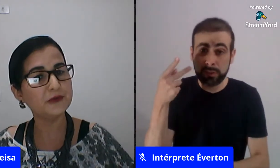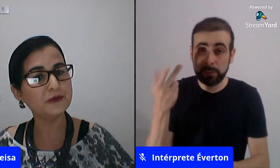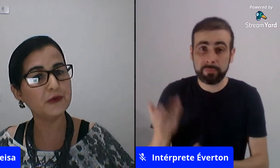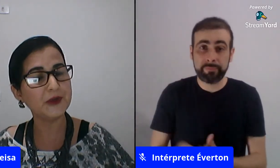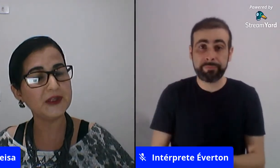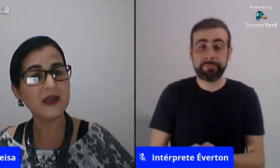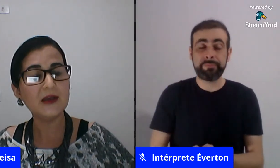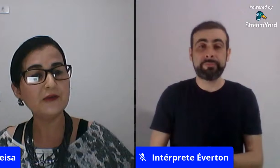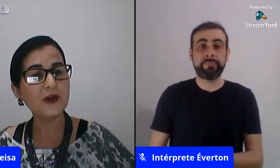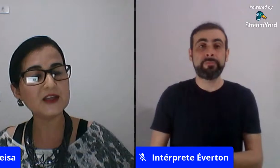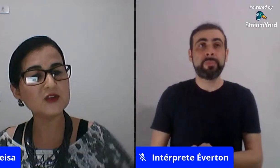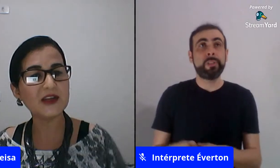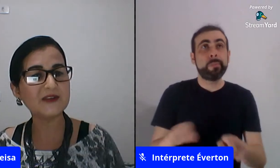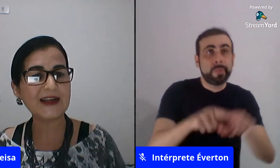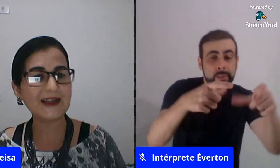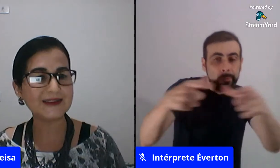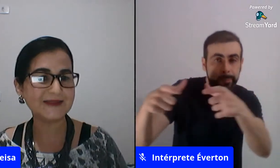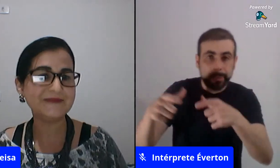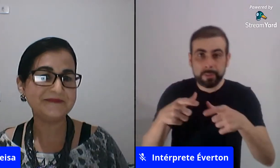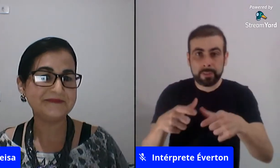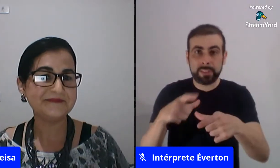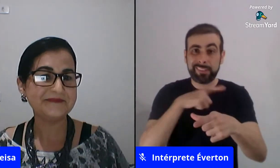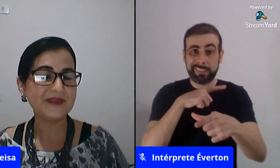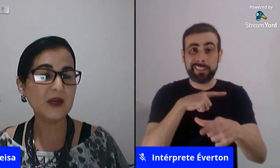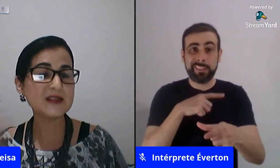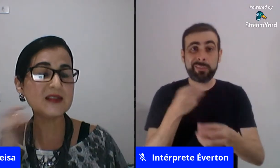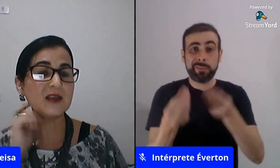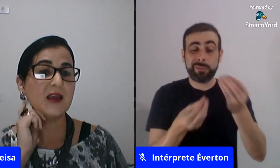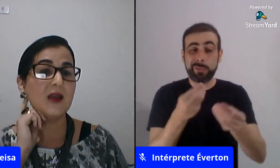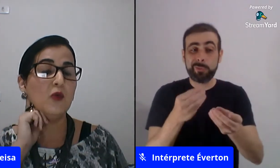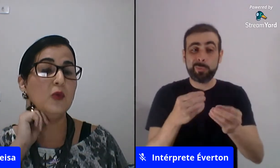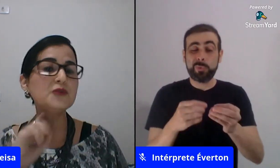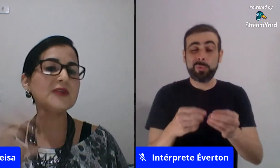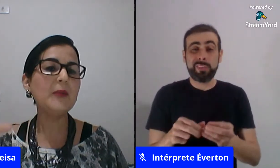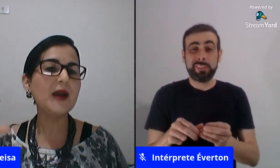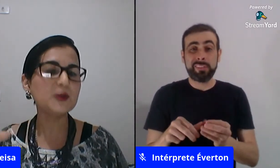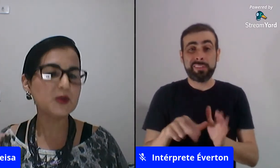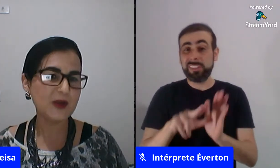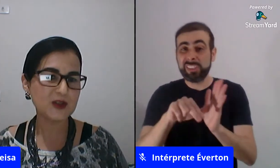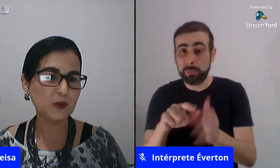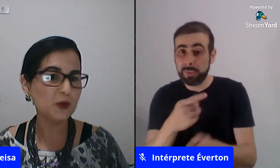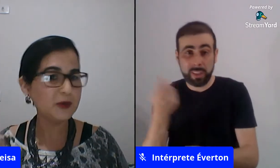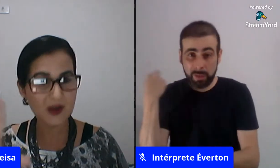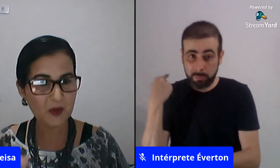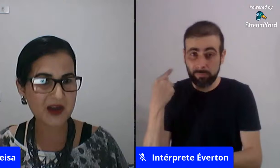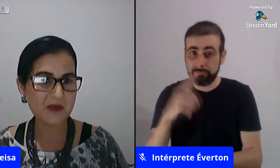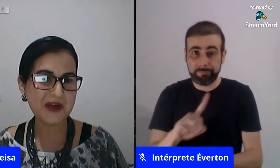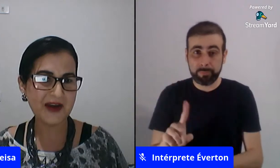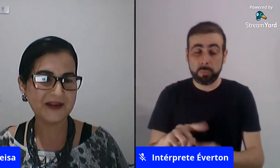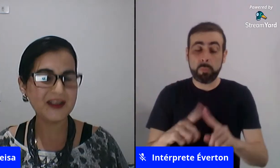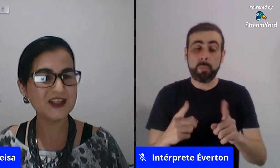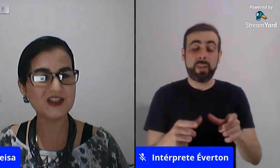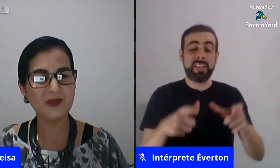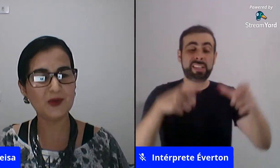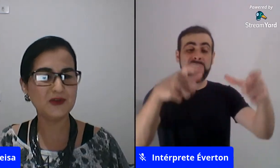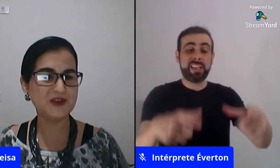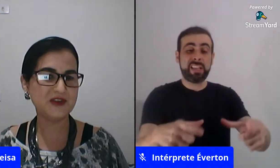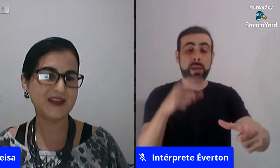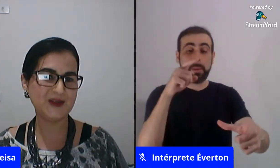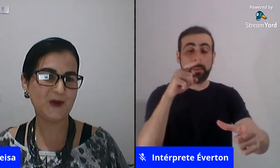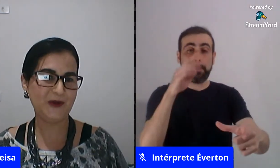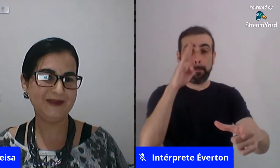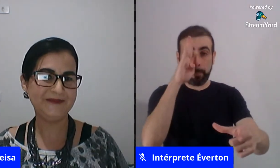foi foi foi relacionado a casa então assim o mundo está aberto para espaço público e não para a mulher e a gente